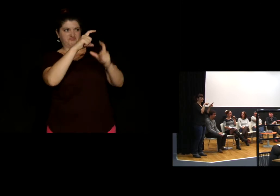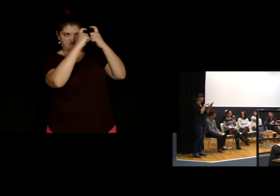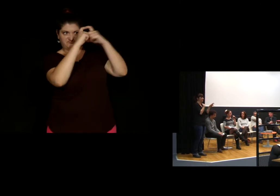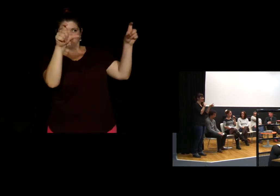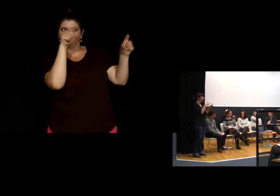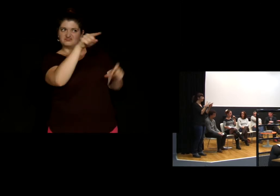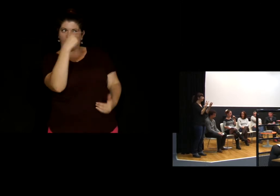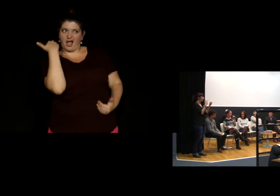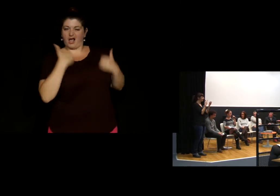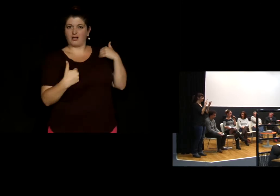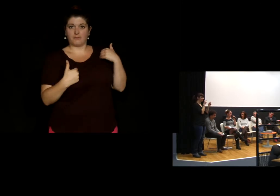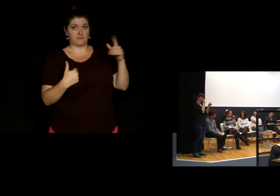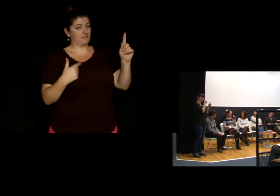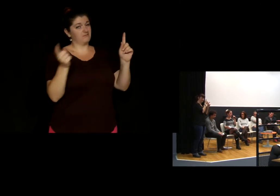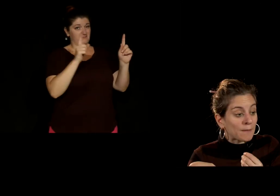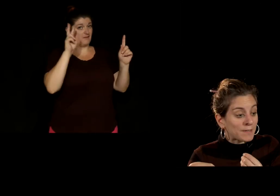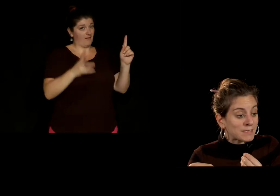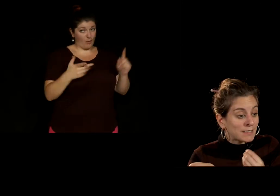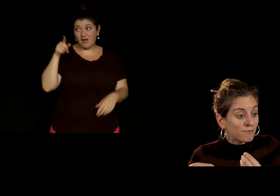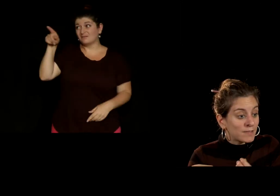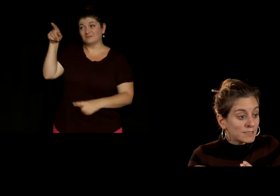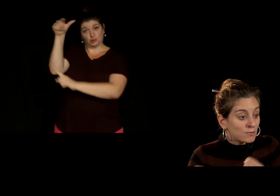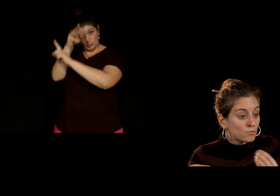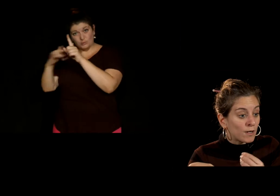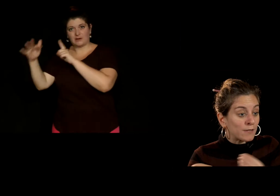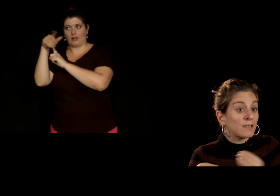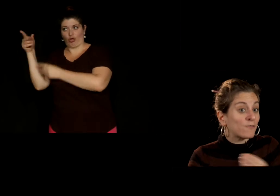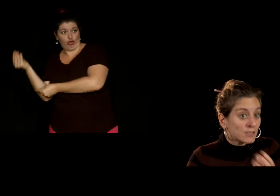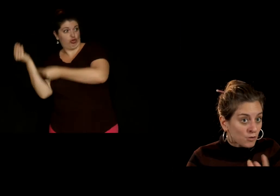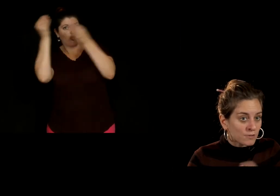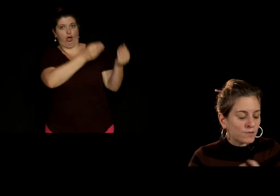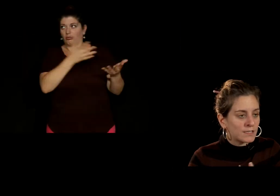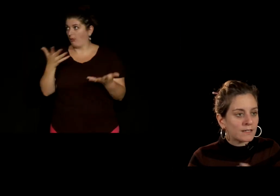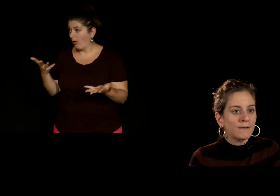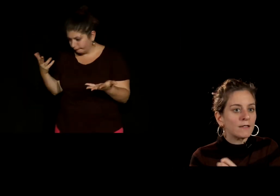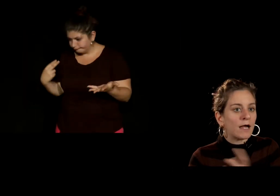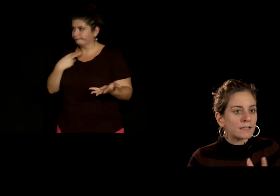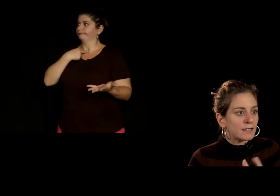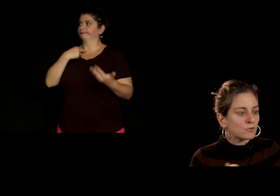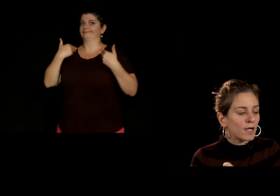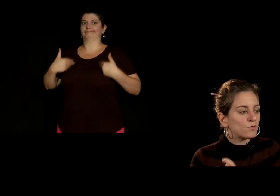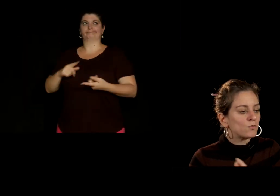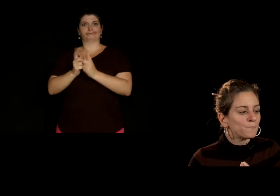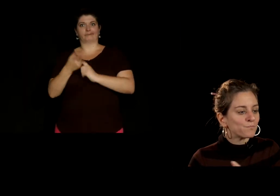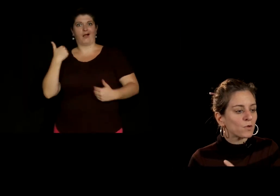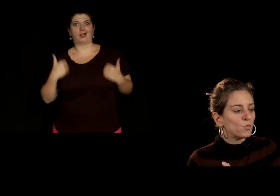le fait que la personne ait une incapacité physique ou une déficience physique, intellectuelle ou